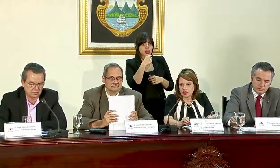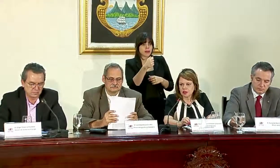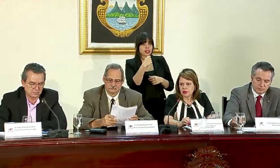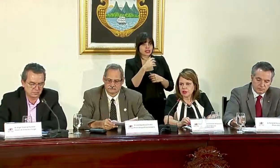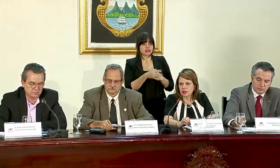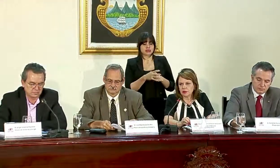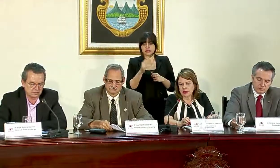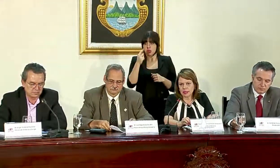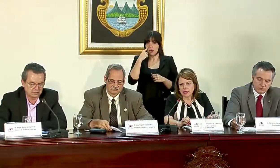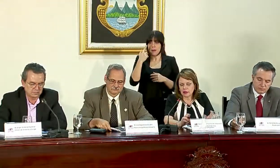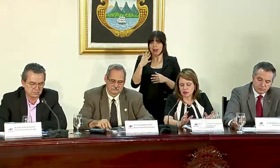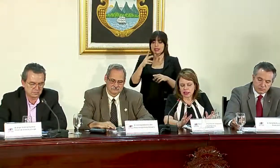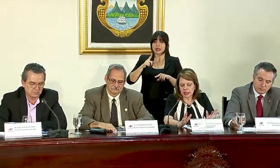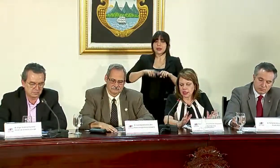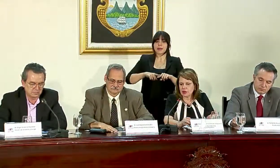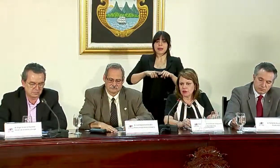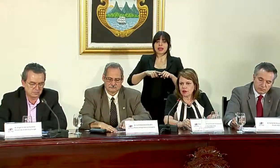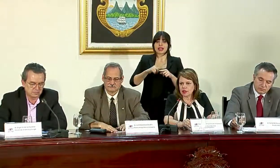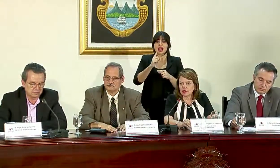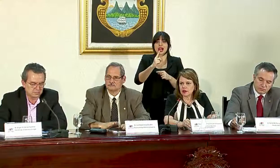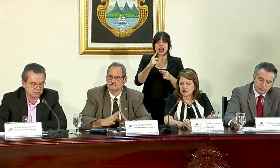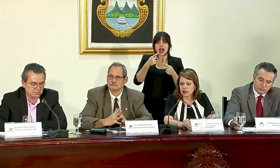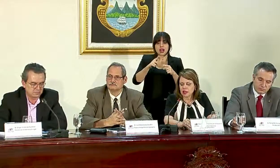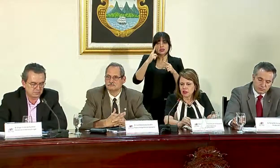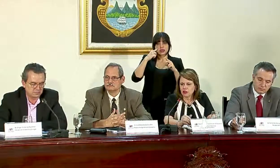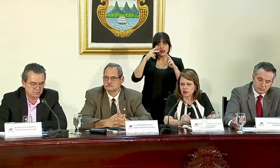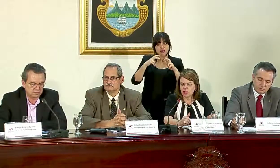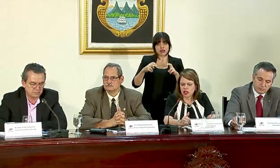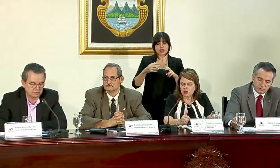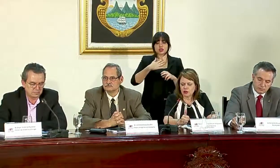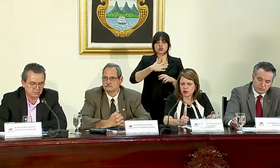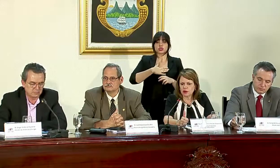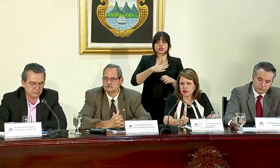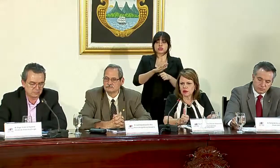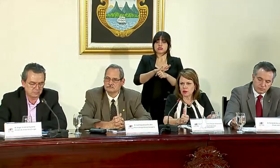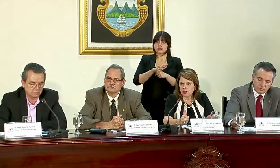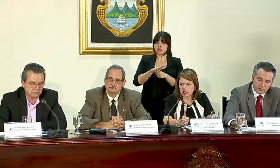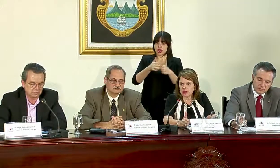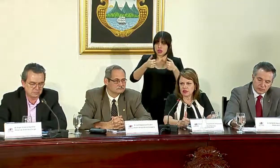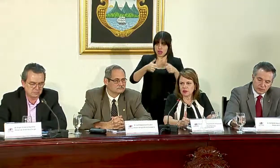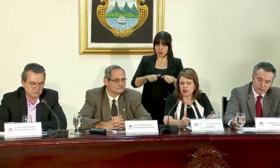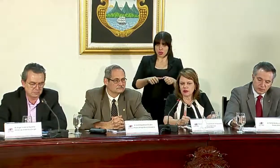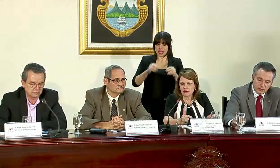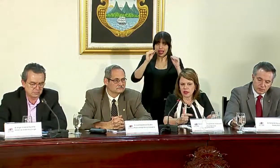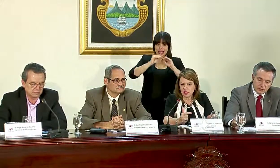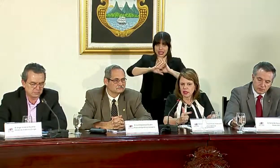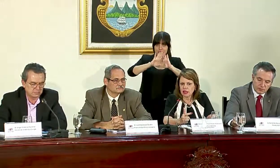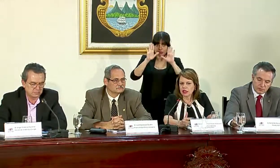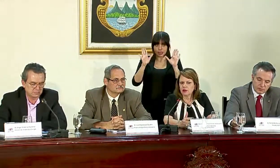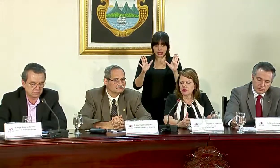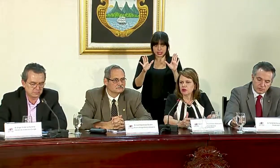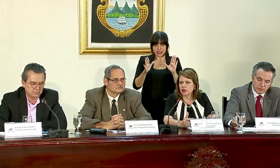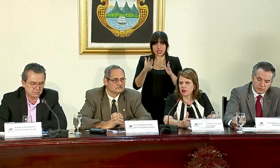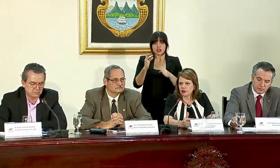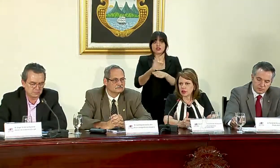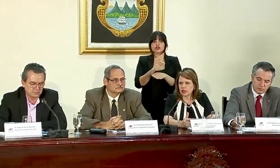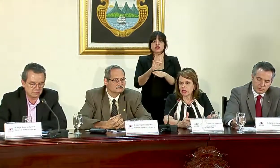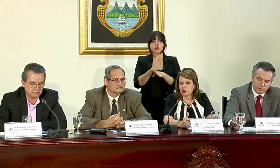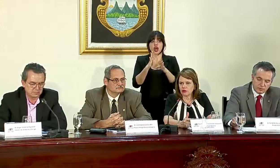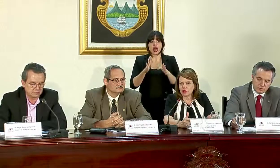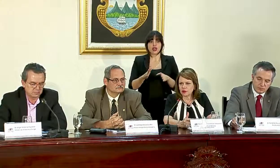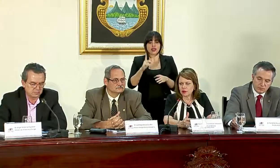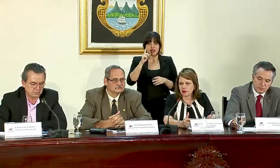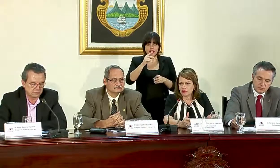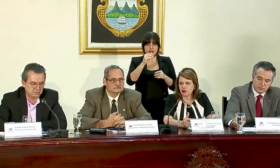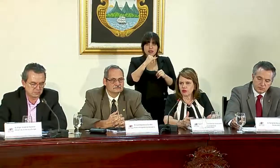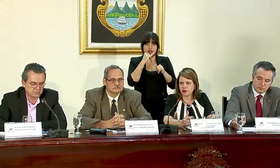No, me parece. Depende de lo… cada caso deberá verse. Yo estoy absolutamente de acuerdo en la transparencia y que los funcionarios tengan